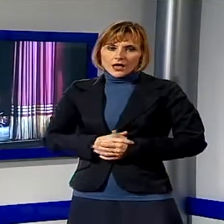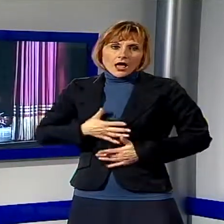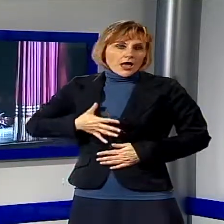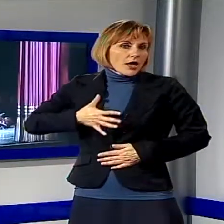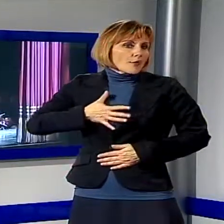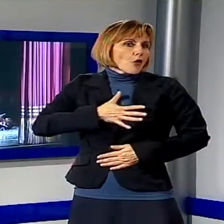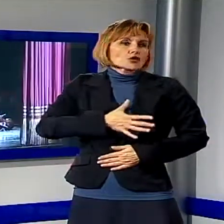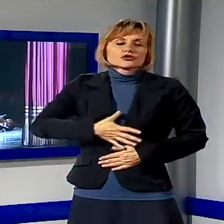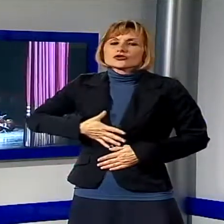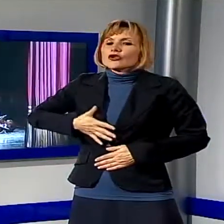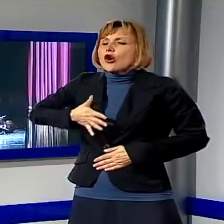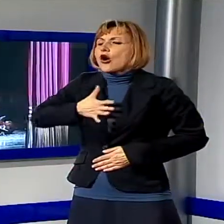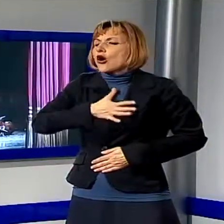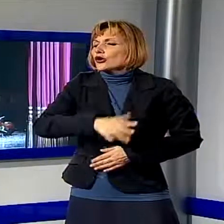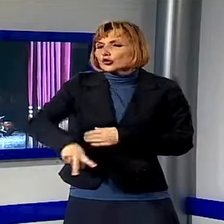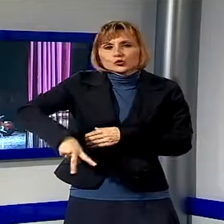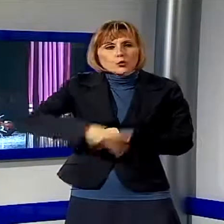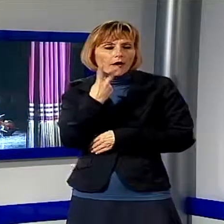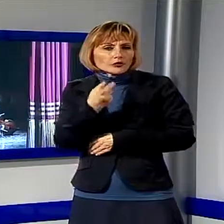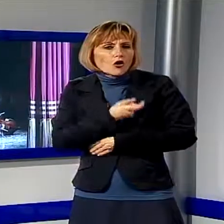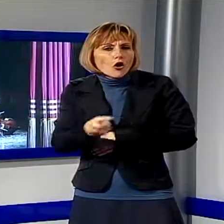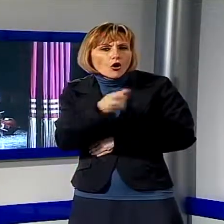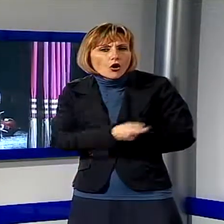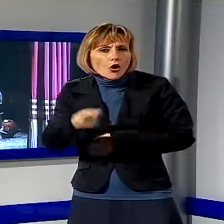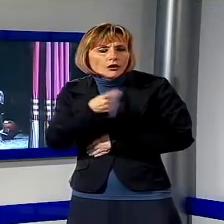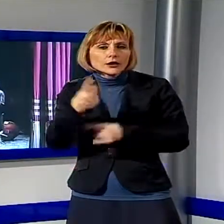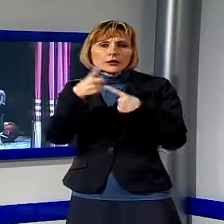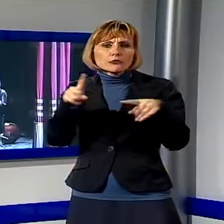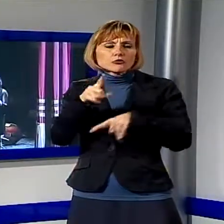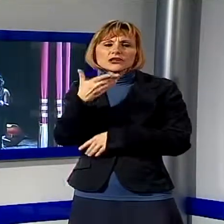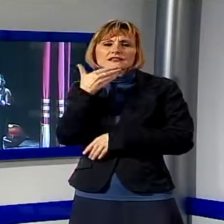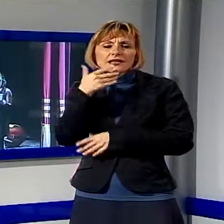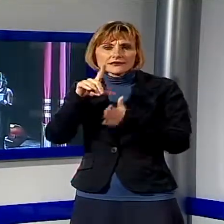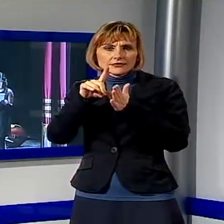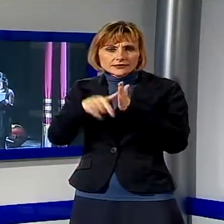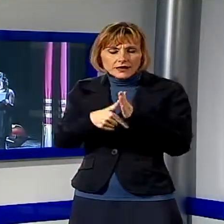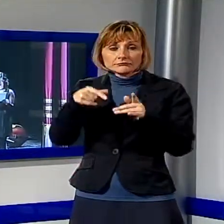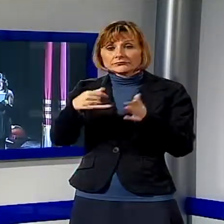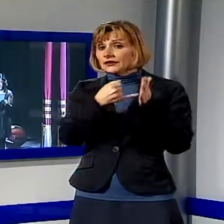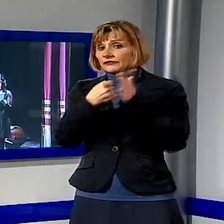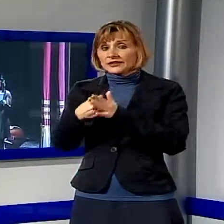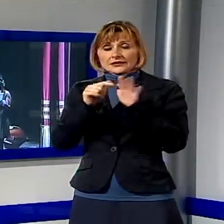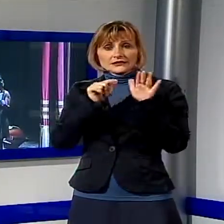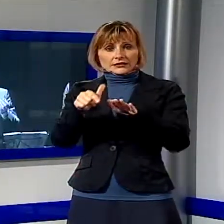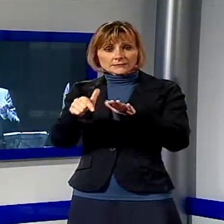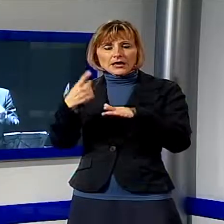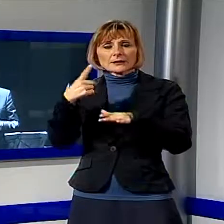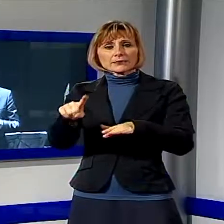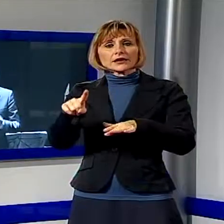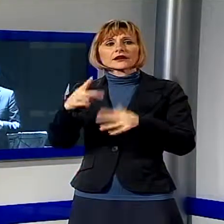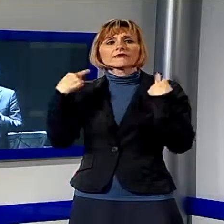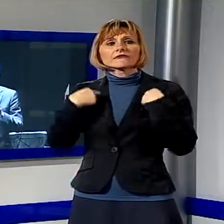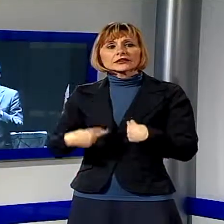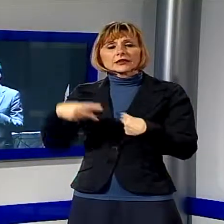lungo due giorni sulle ali di una musica senza tempo. Questo è stato il weekend dedicato all'opera e alla vita di Astor